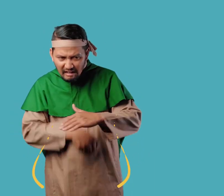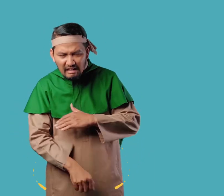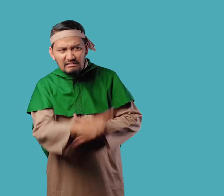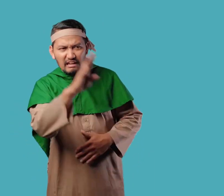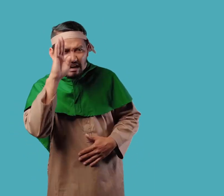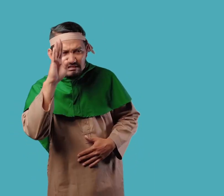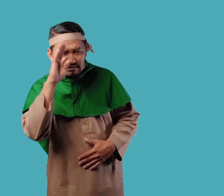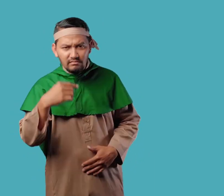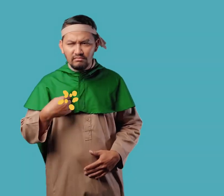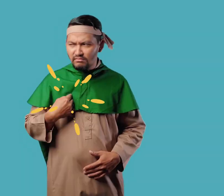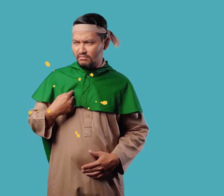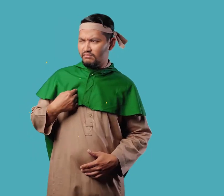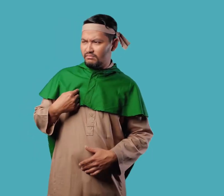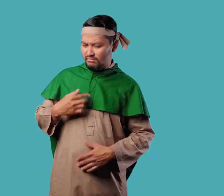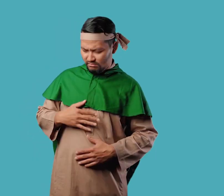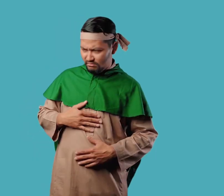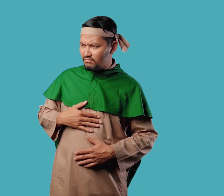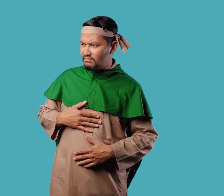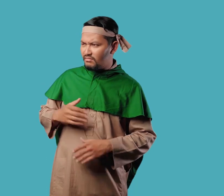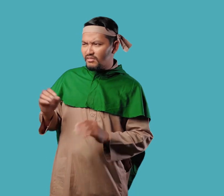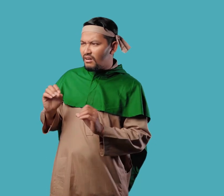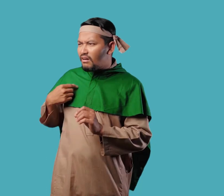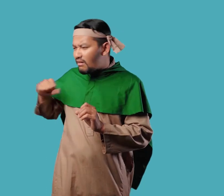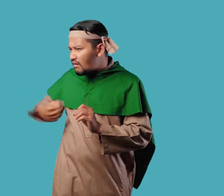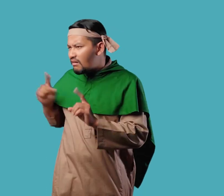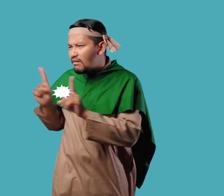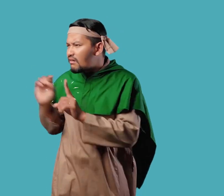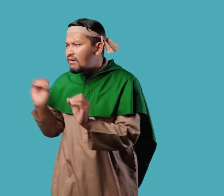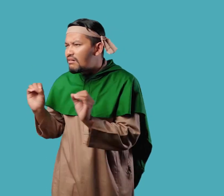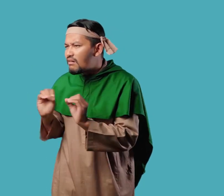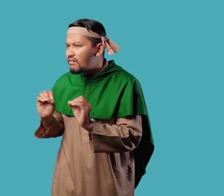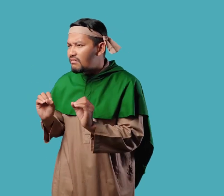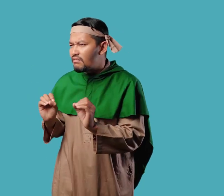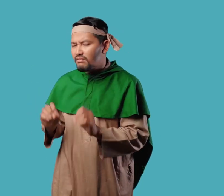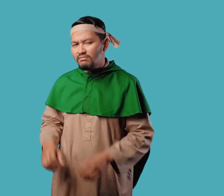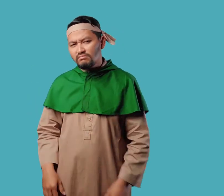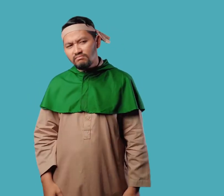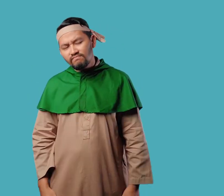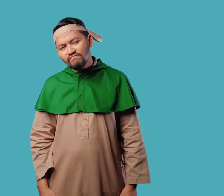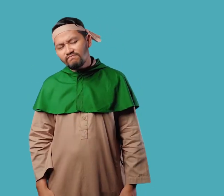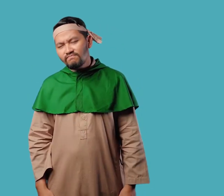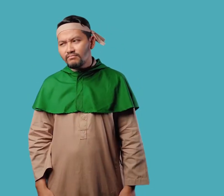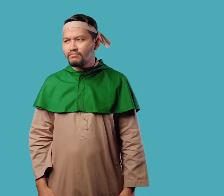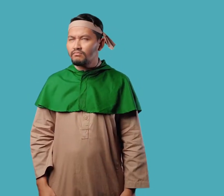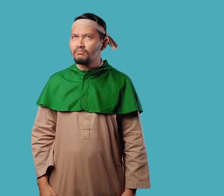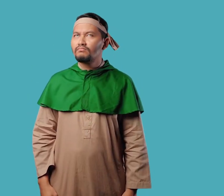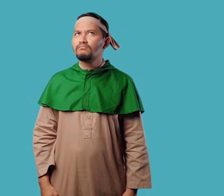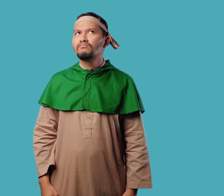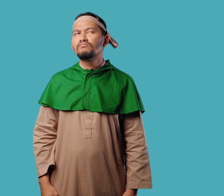akan melahirkan seorang bayi laki-laki Mariam bingung karena dia tidak memiliki pasangan Namun